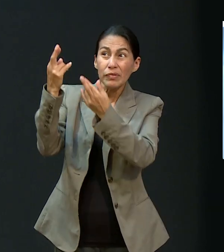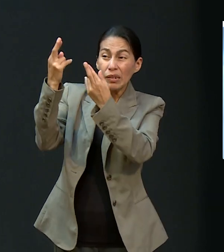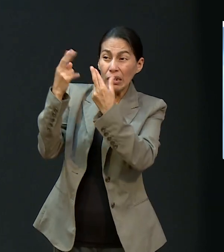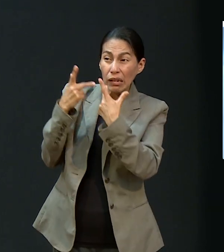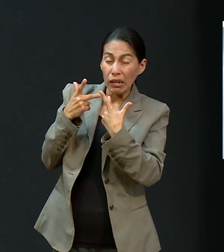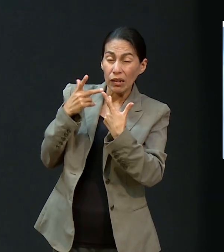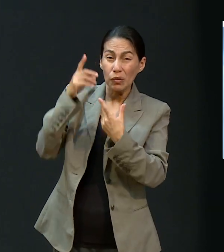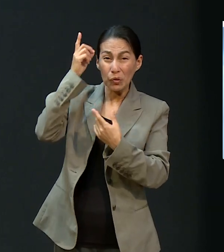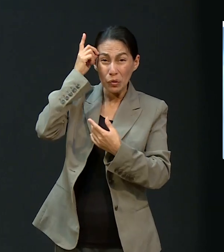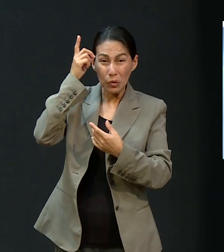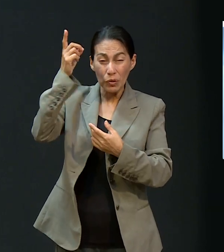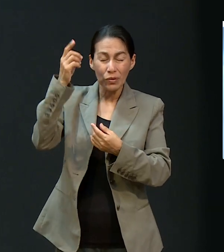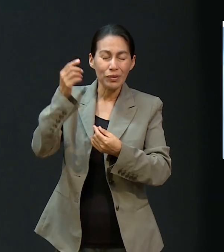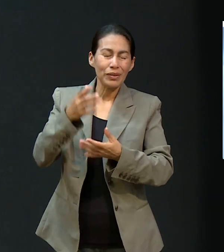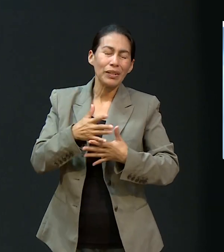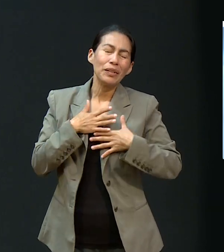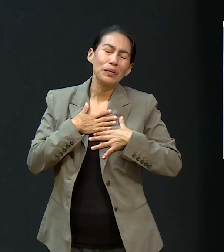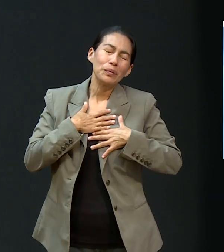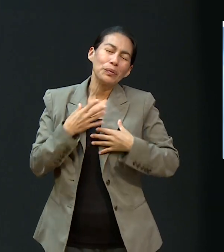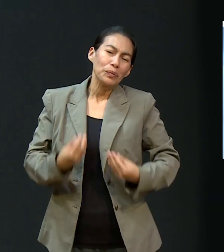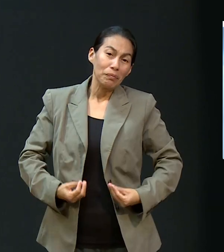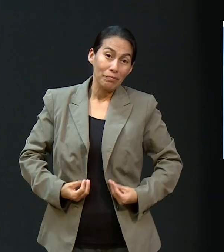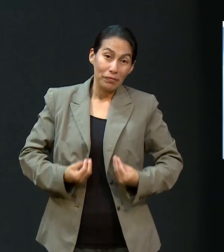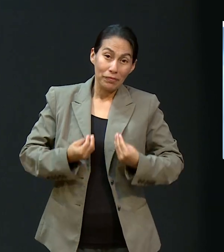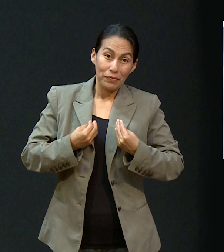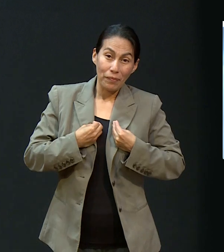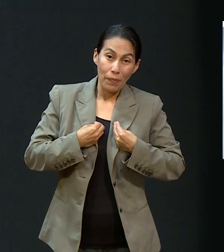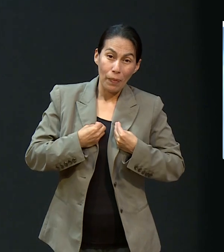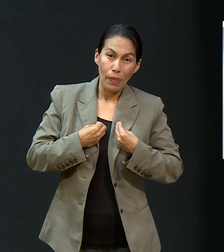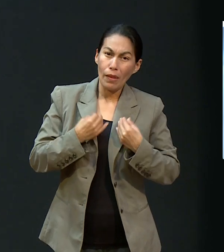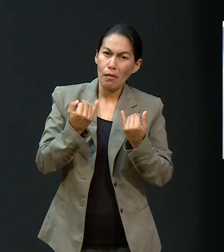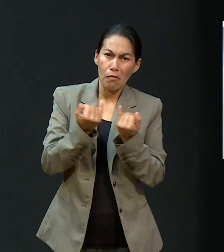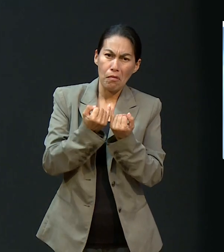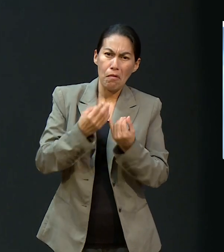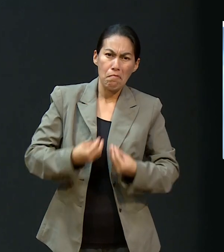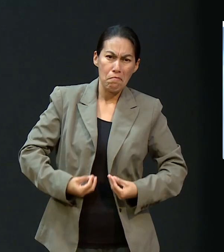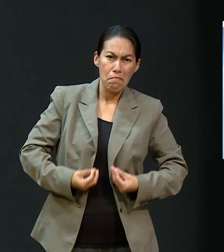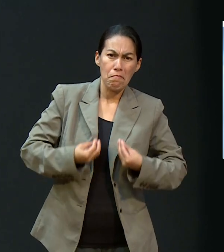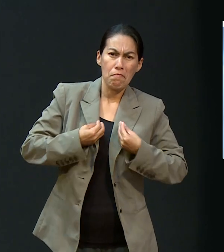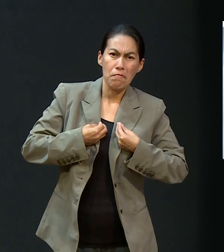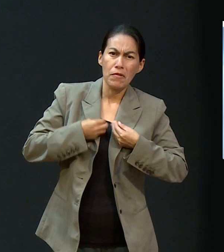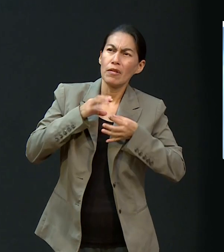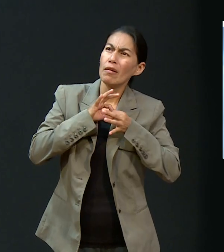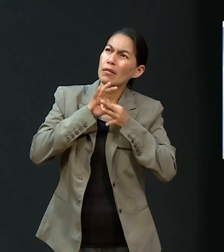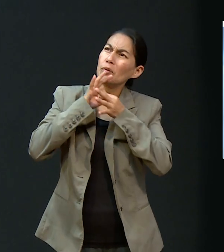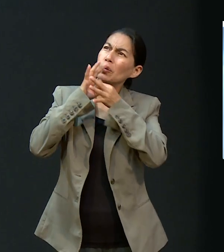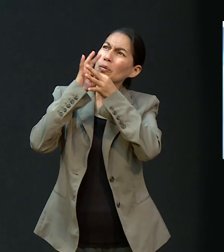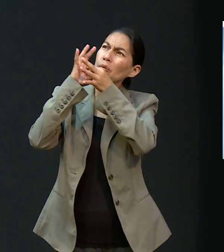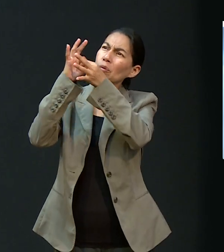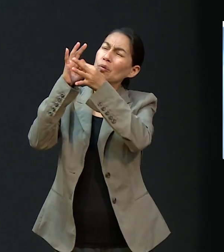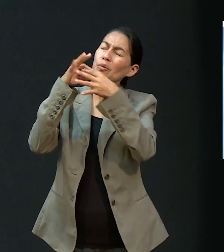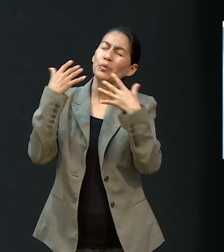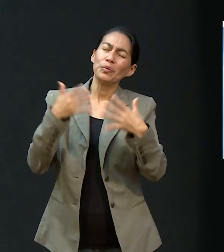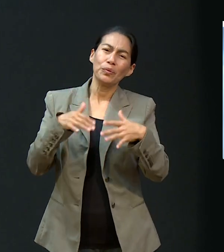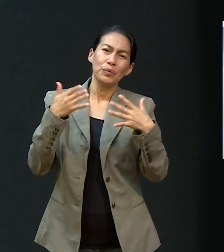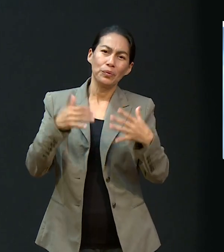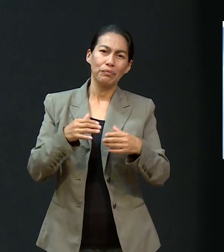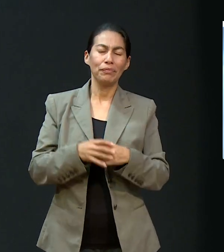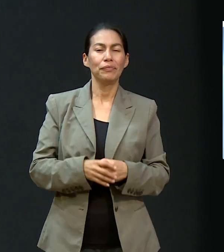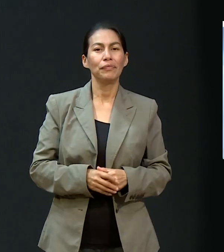nos ha dado. Junto con la vida nuestra nos da vida en Cristo Jesús. Y realmente